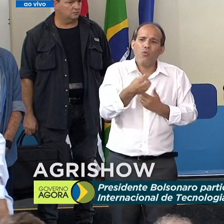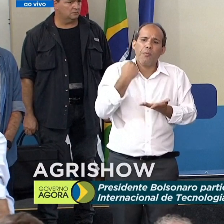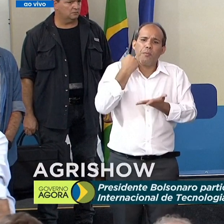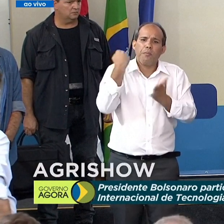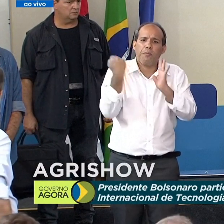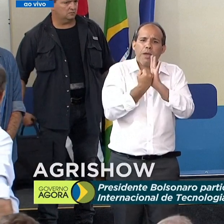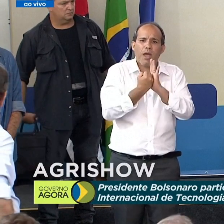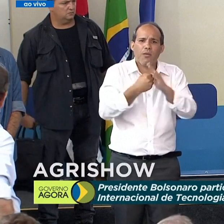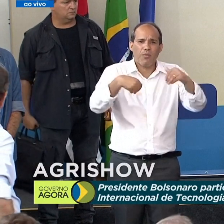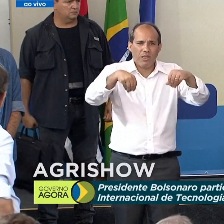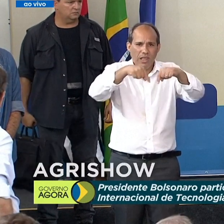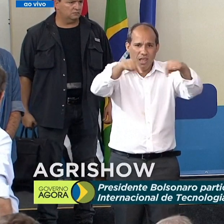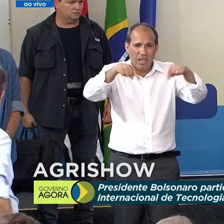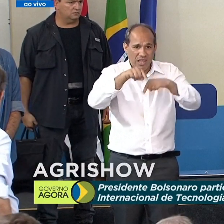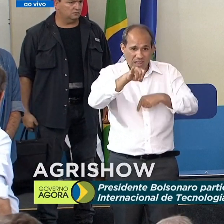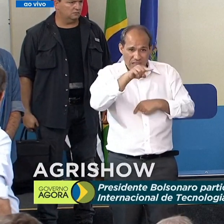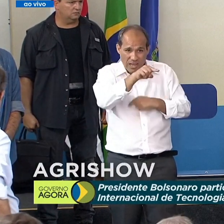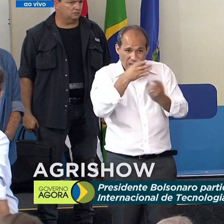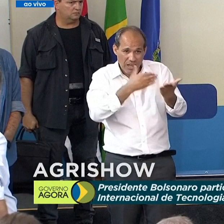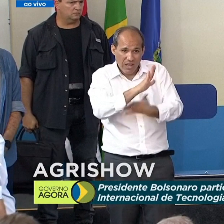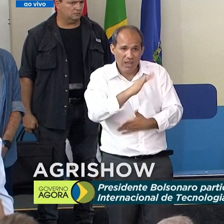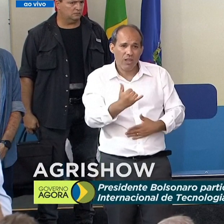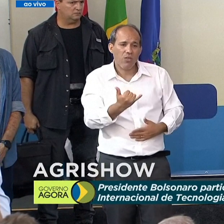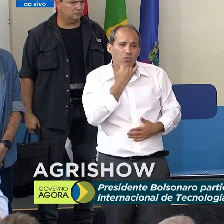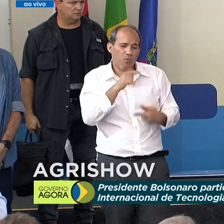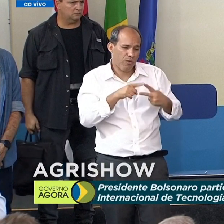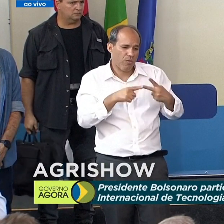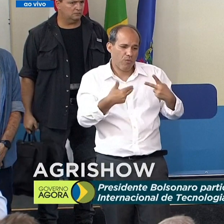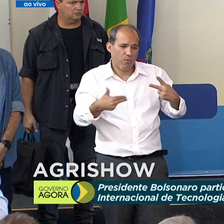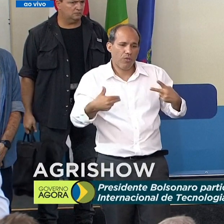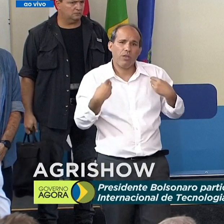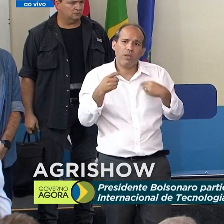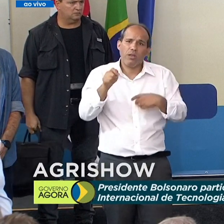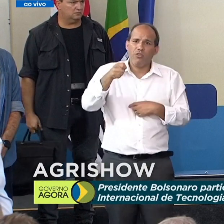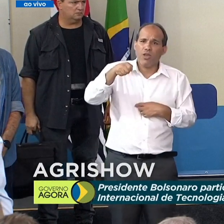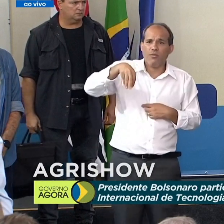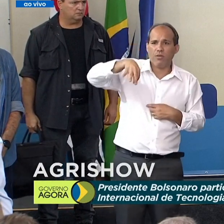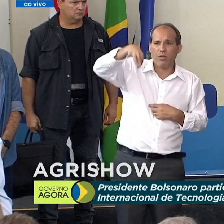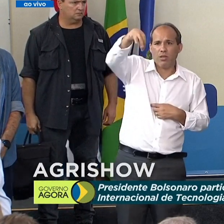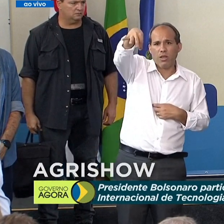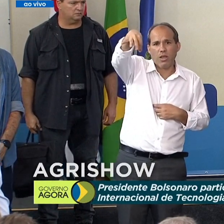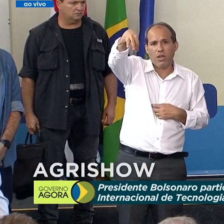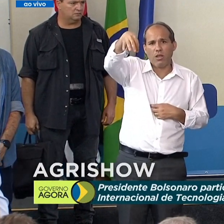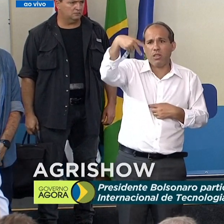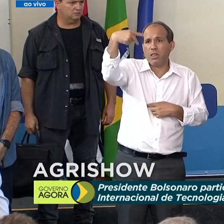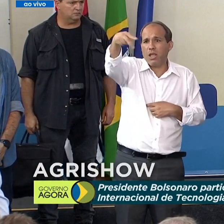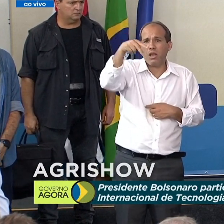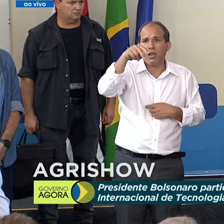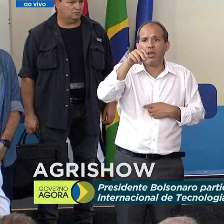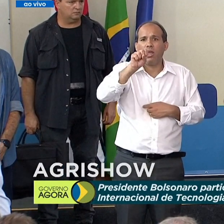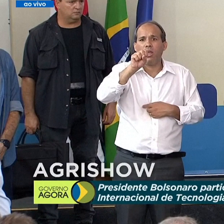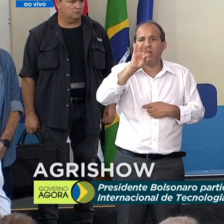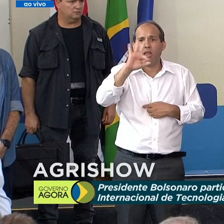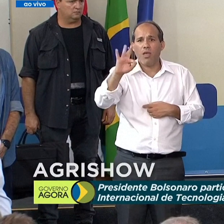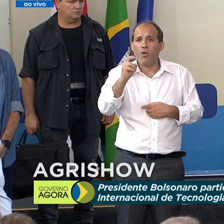Se ele conseguir vitória nisso, me restam duas coisas. Entregar chaves para o Supremo ou falar